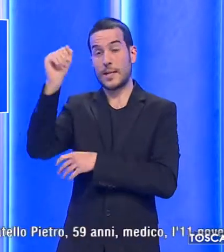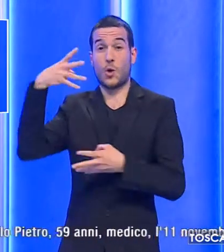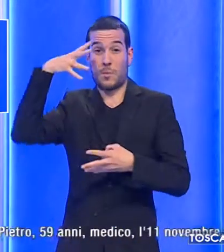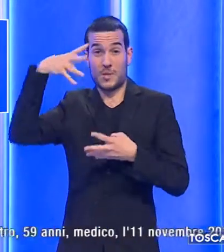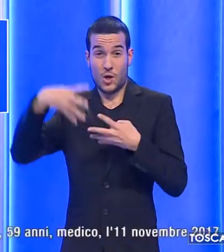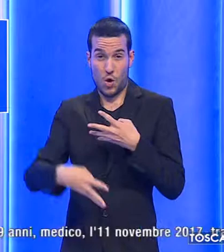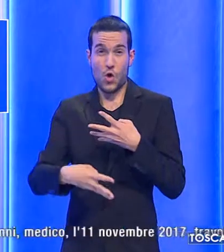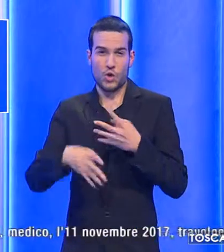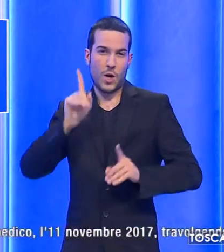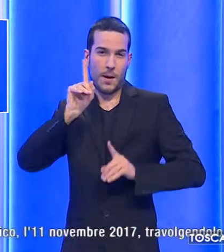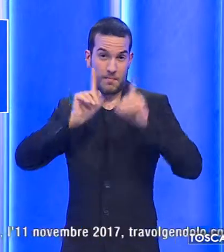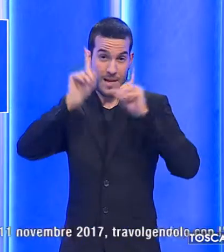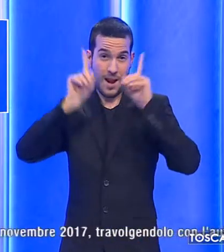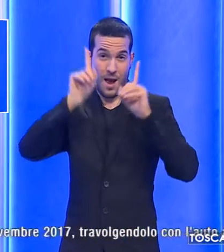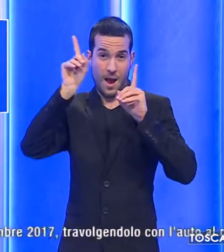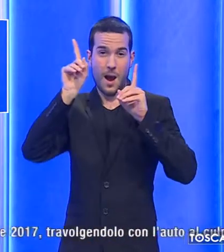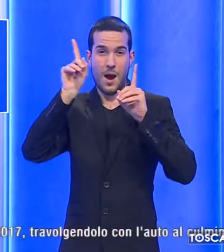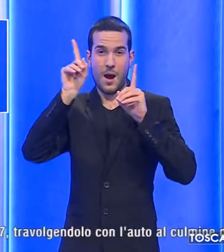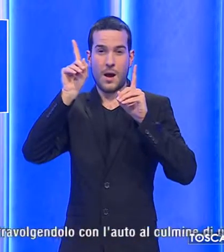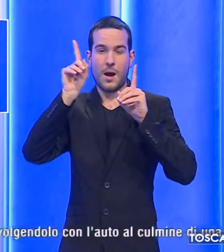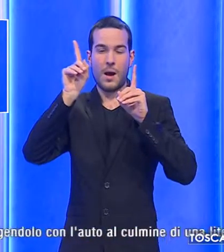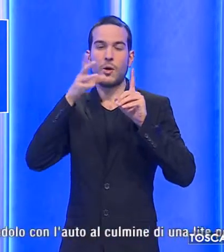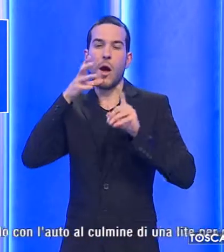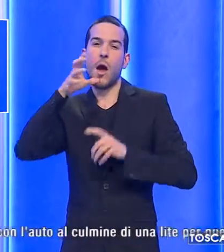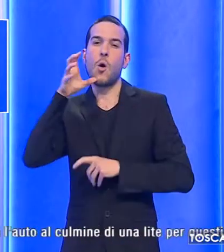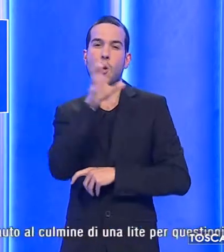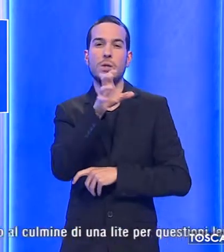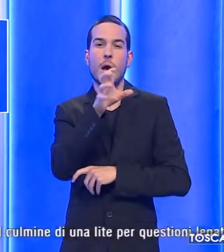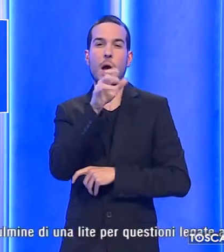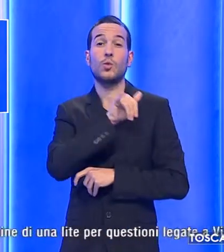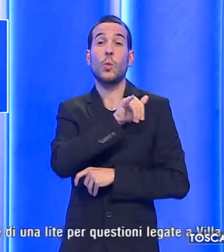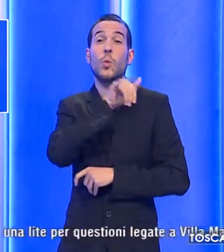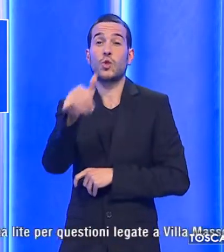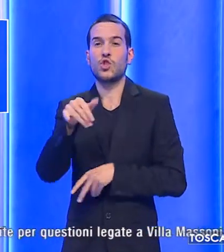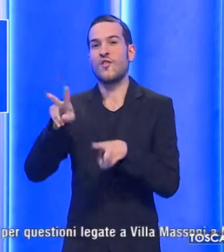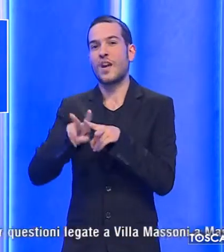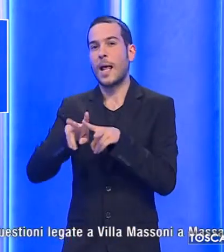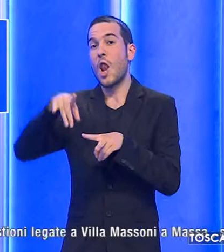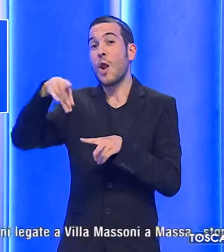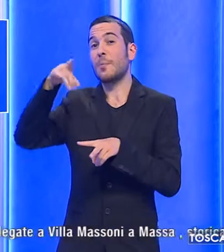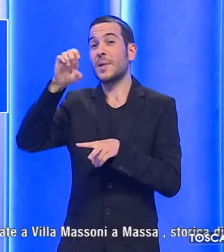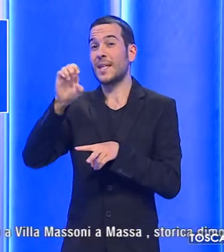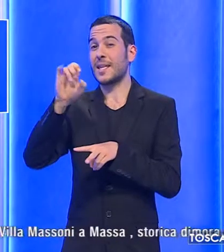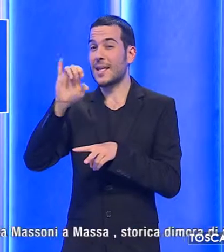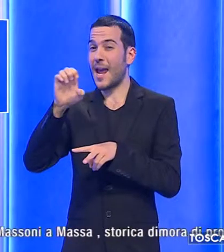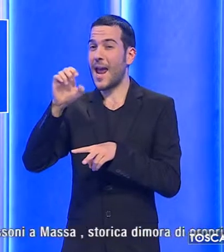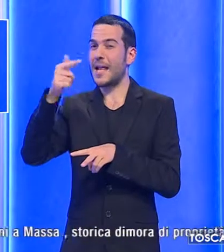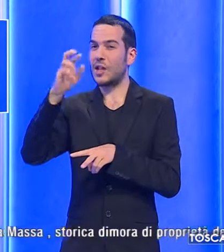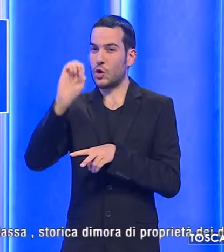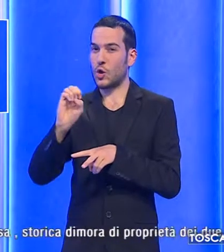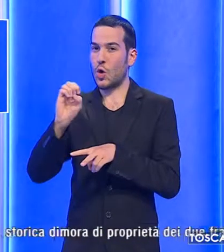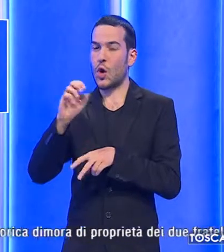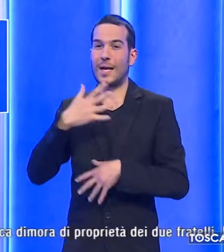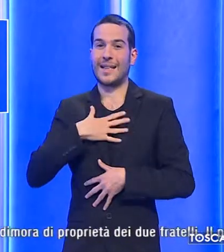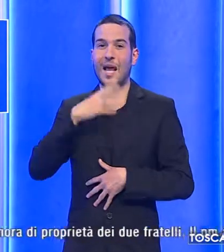a Milano, accusato di aver ucciso il fratello Pietro, 59 anni, medico,